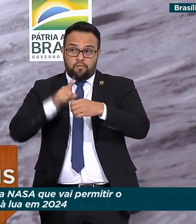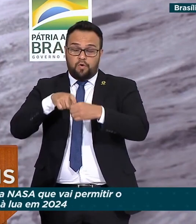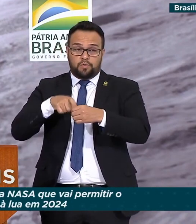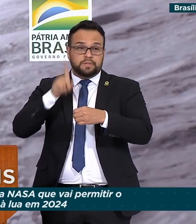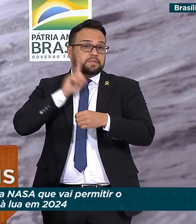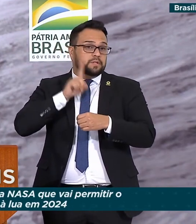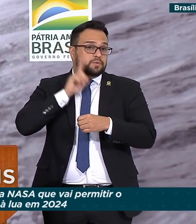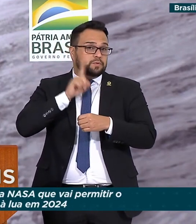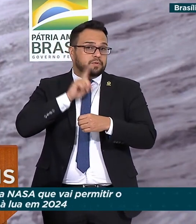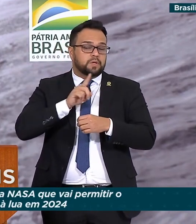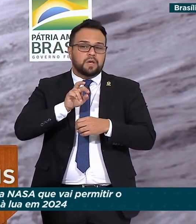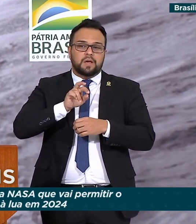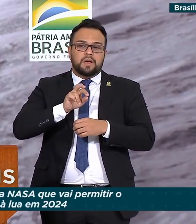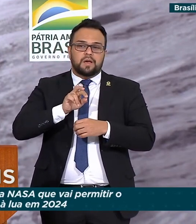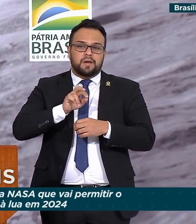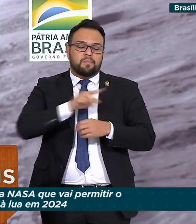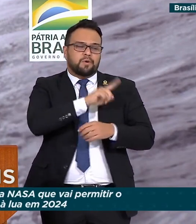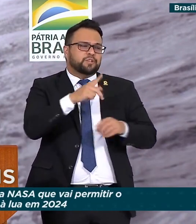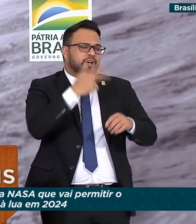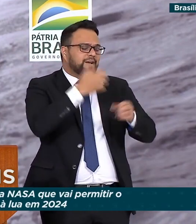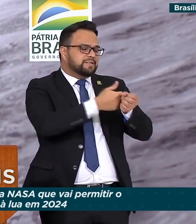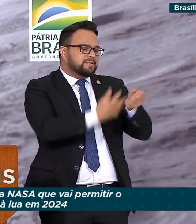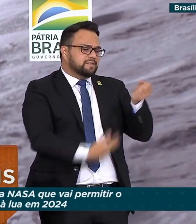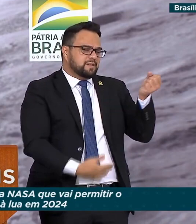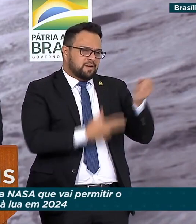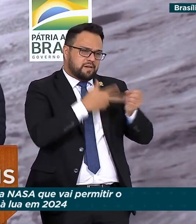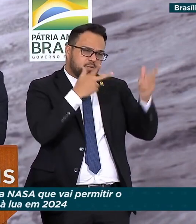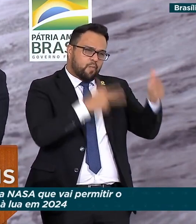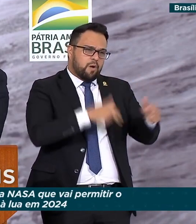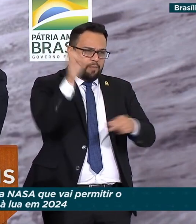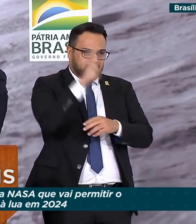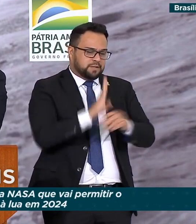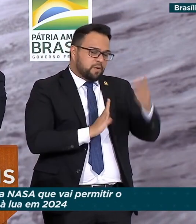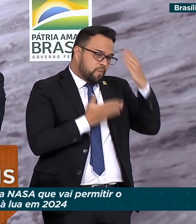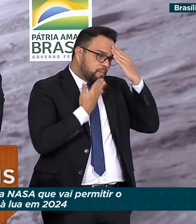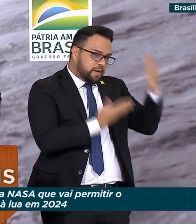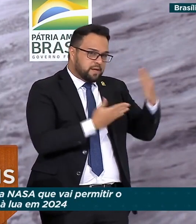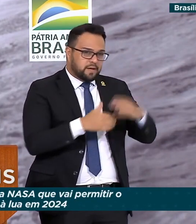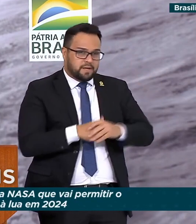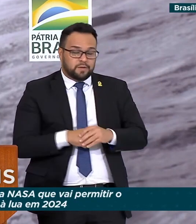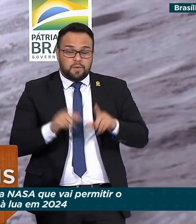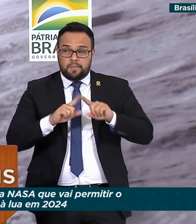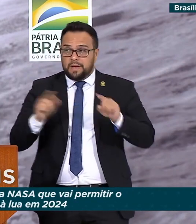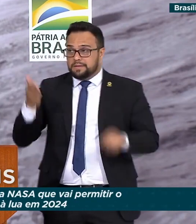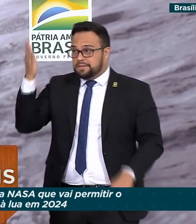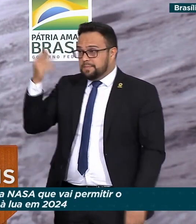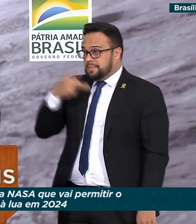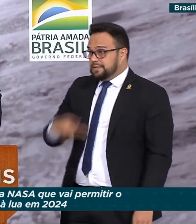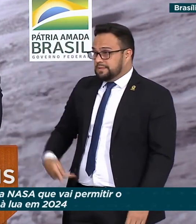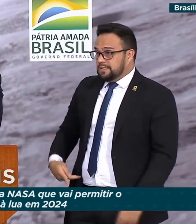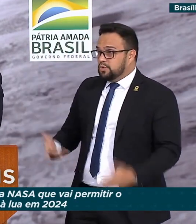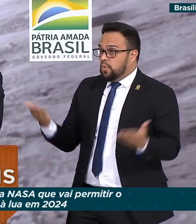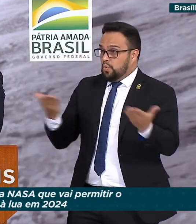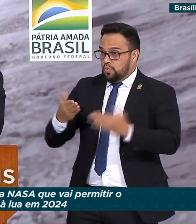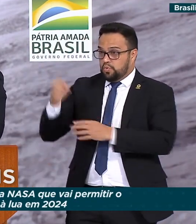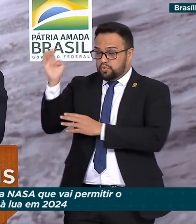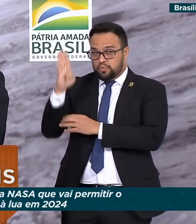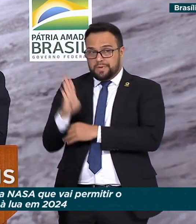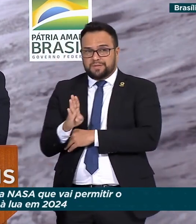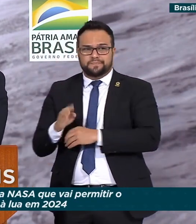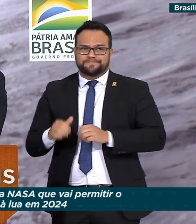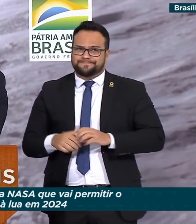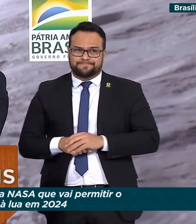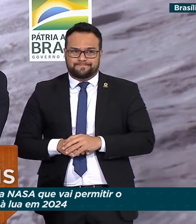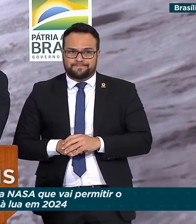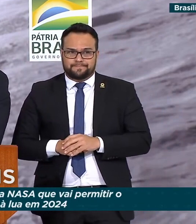Unidos, para que o senhor não seja mais brasileiro ainda do que já é. Muito obrigado. Mas, presidente, o Brasil hoje firma adesão ao Acordo